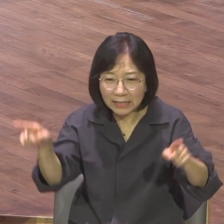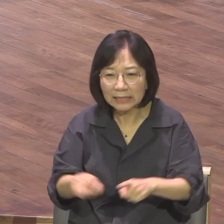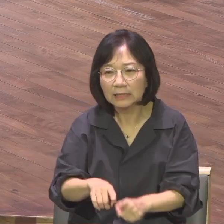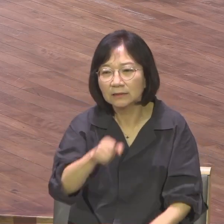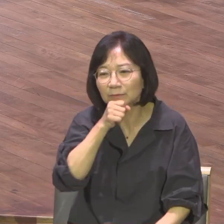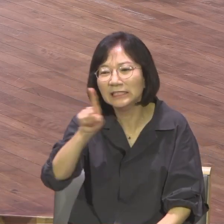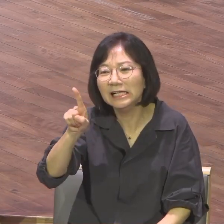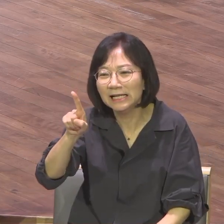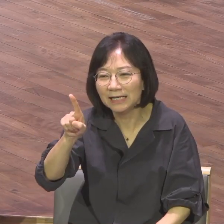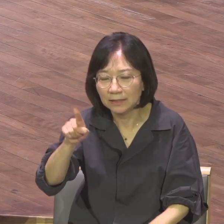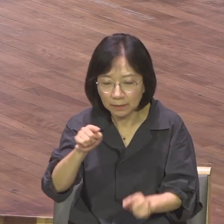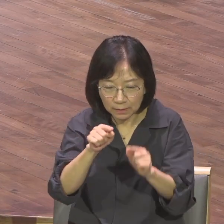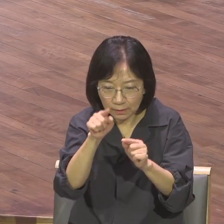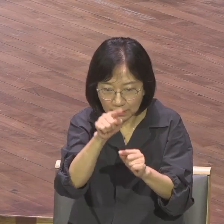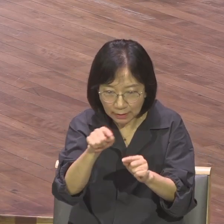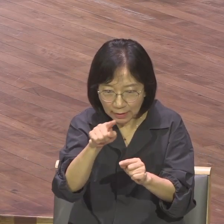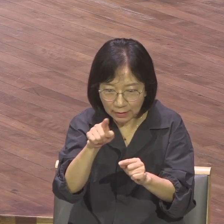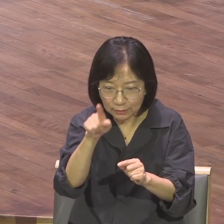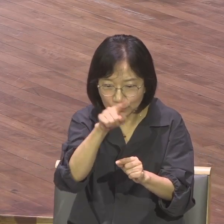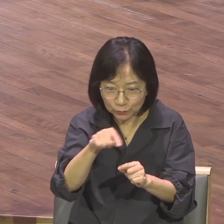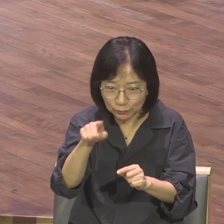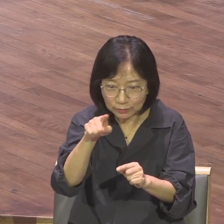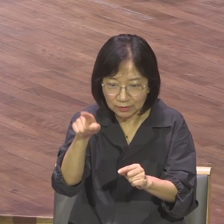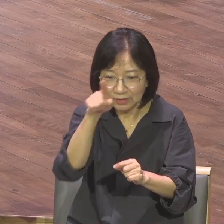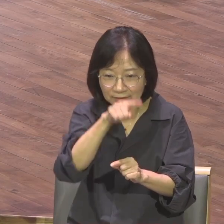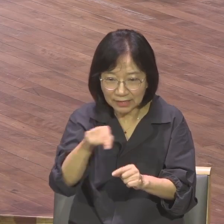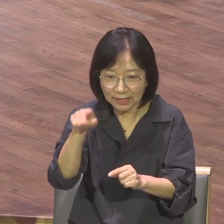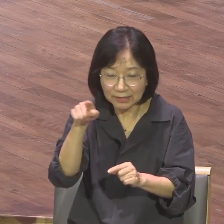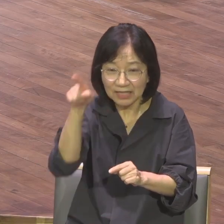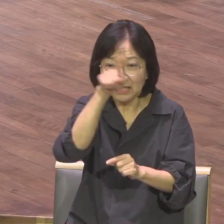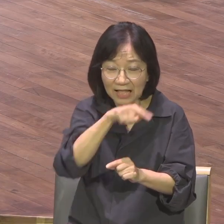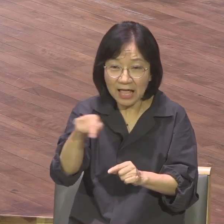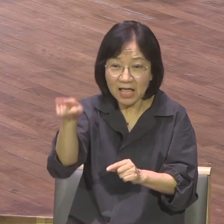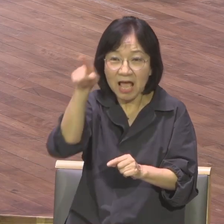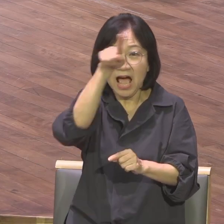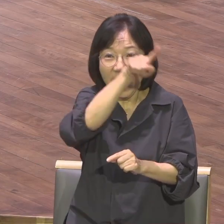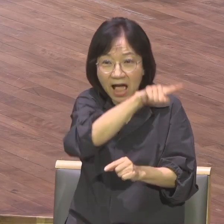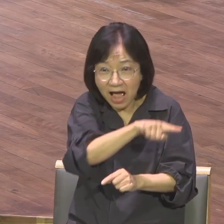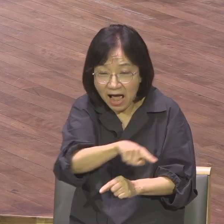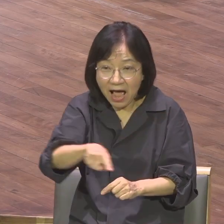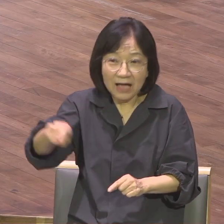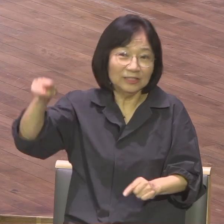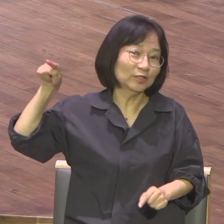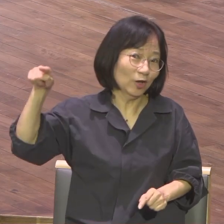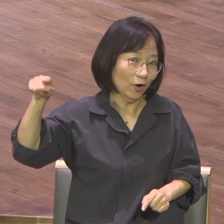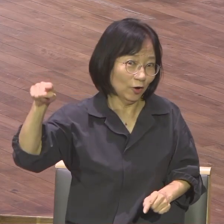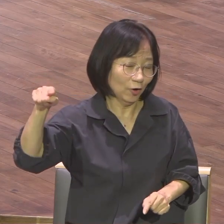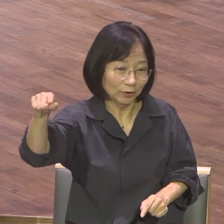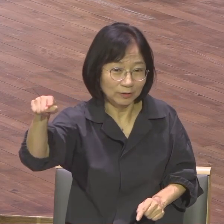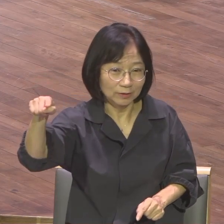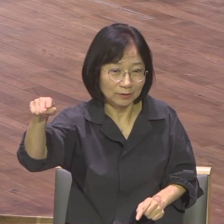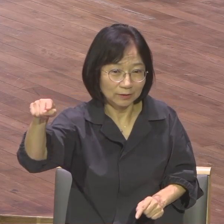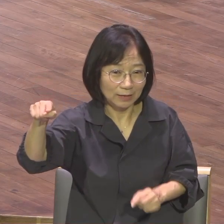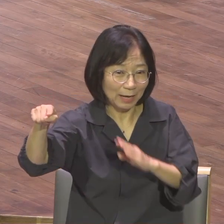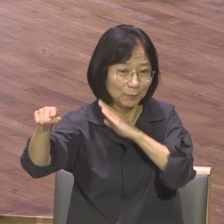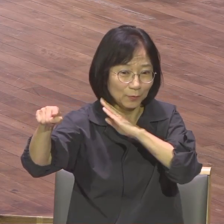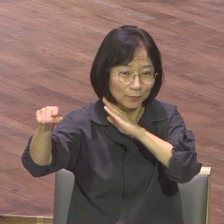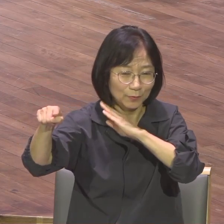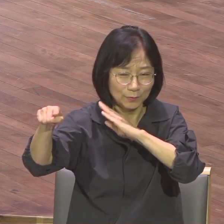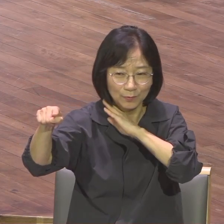어딥니까? 큰 관역의 맨 마지막 가장 흰색 있죠? 거기에 맞은 거예요 올림픽